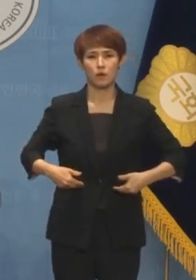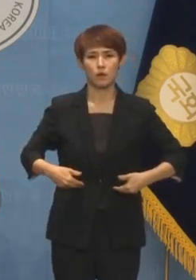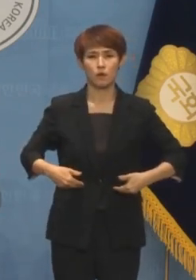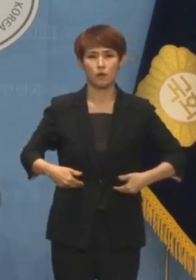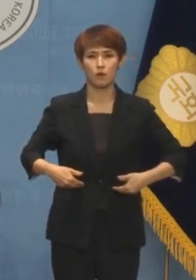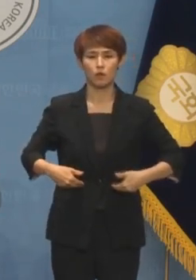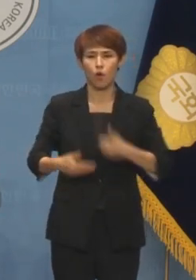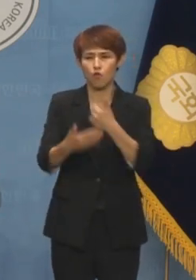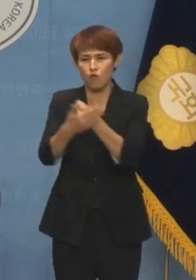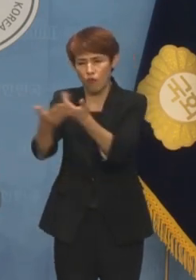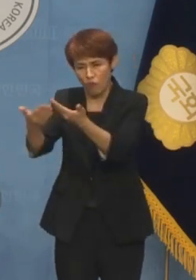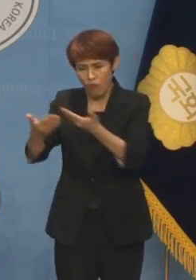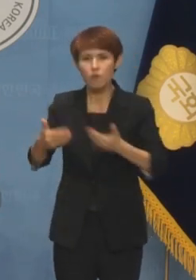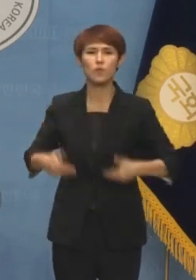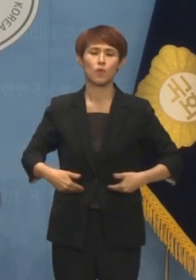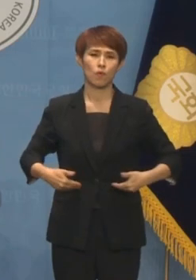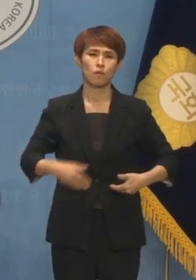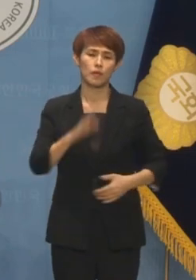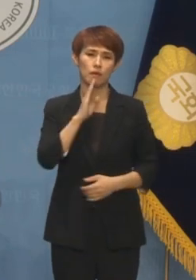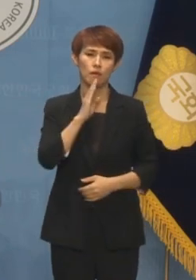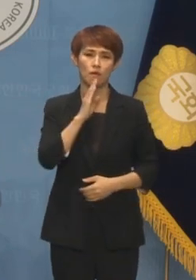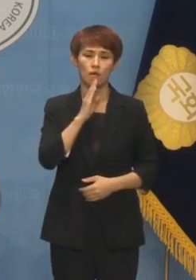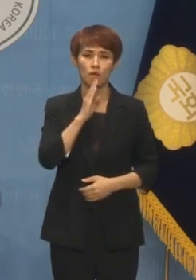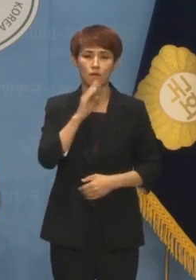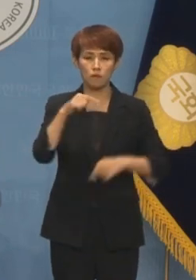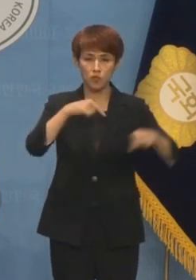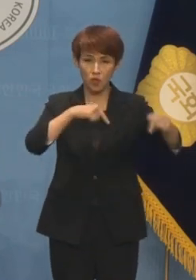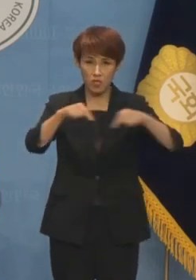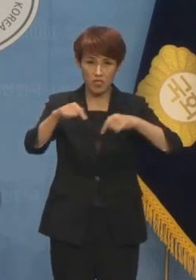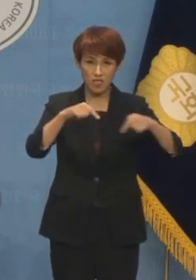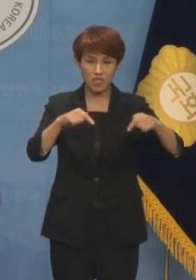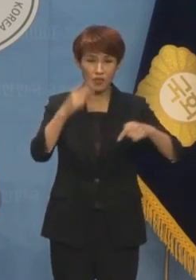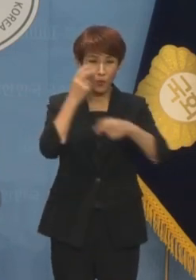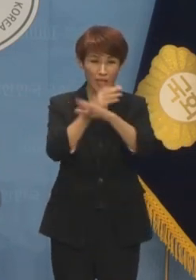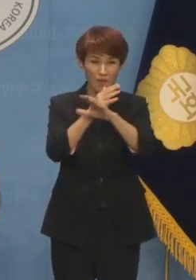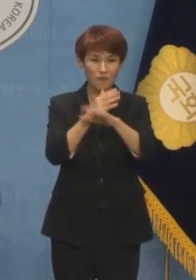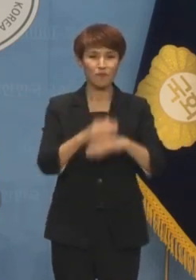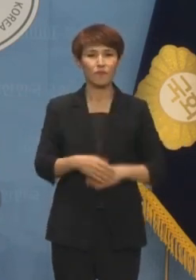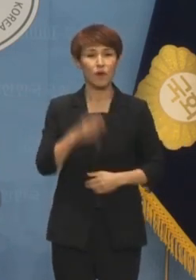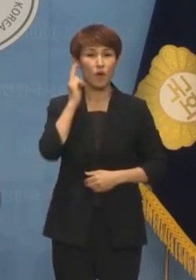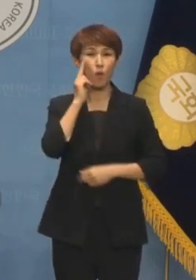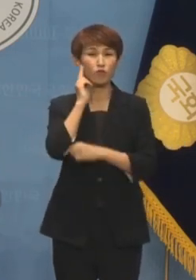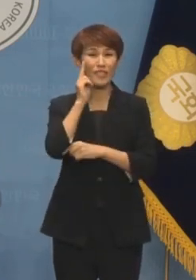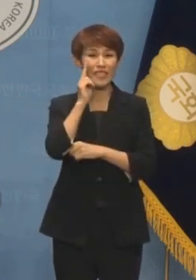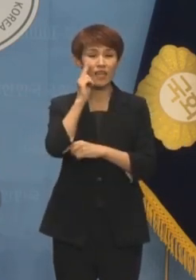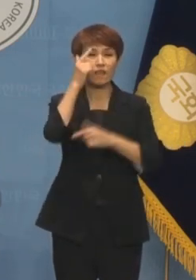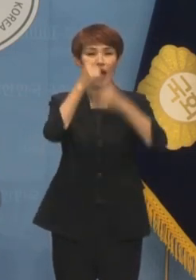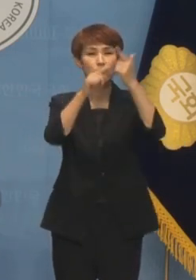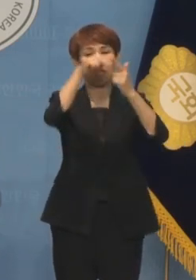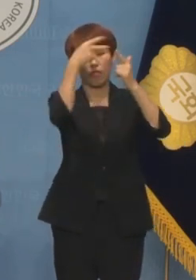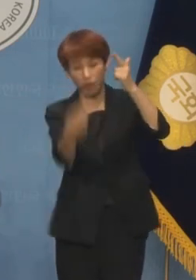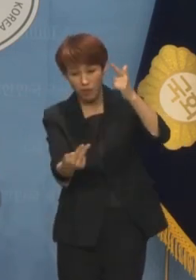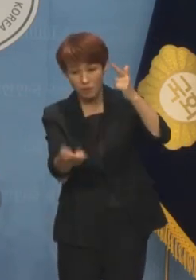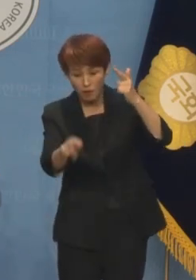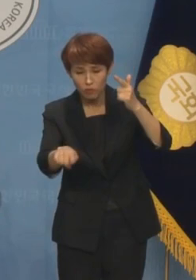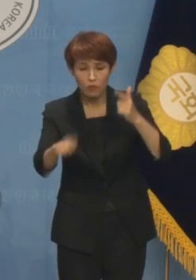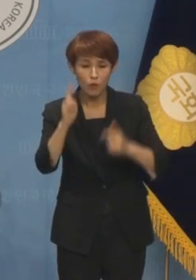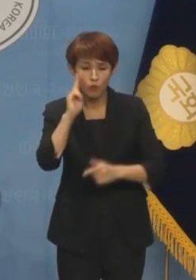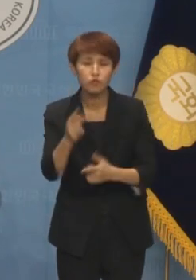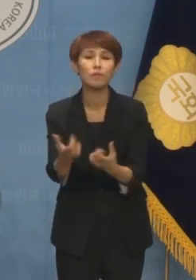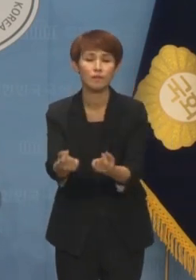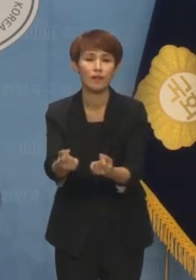후원도 필요합니다 정치권에 통용되는 농담 중에 원숭이는 나무에서 떨어져도 원숭이지만